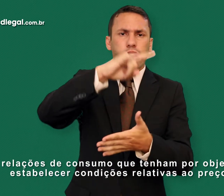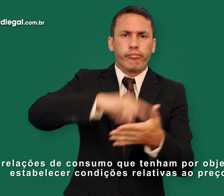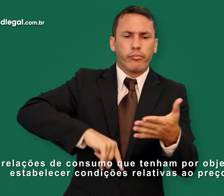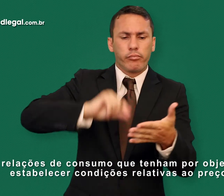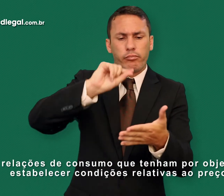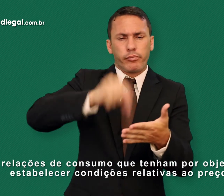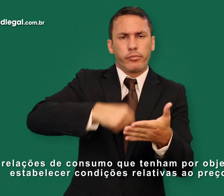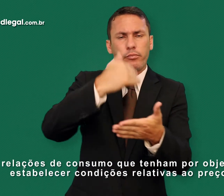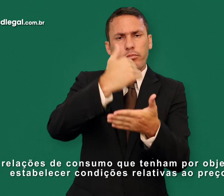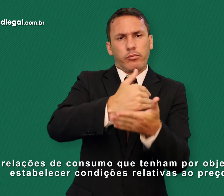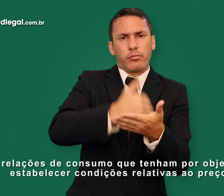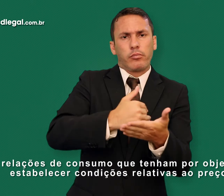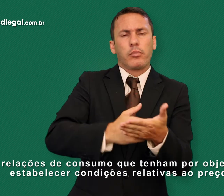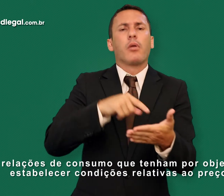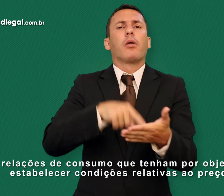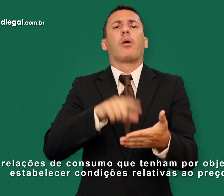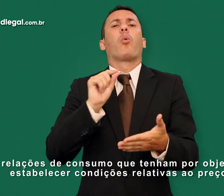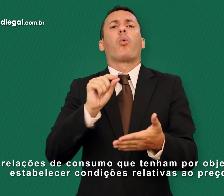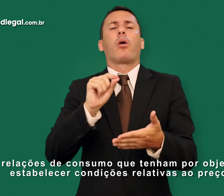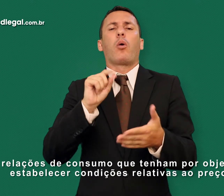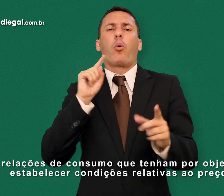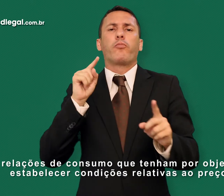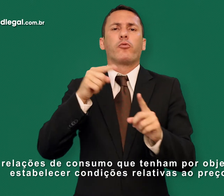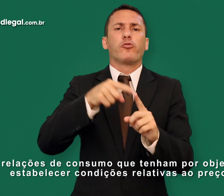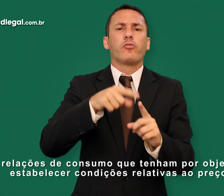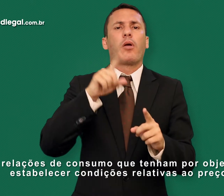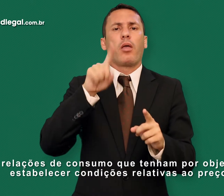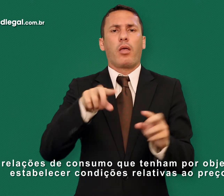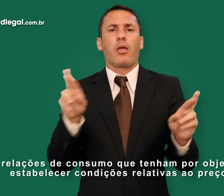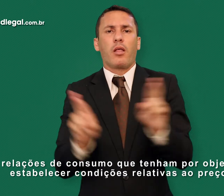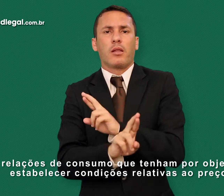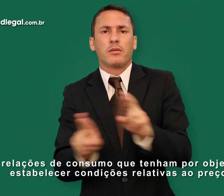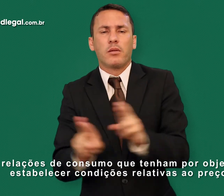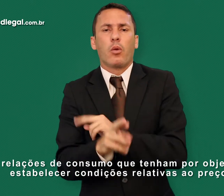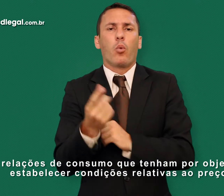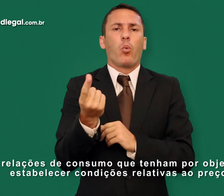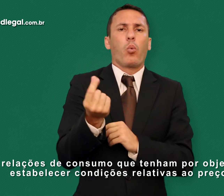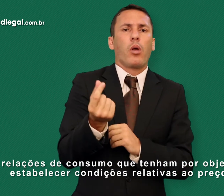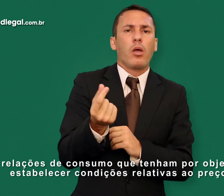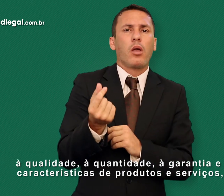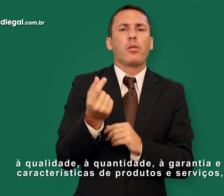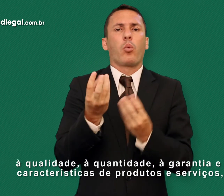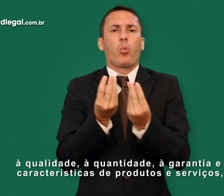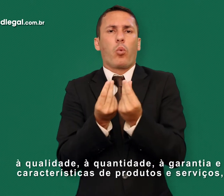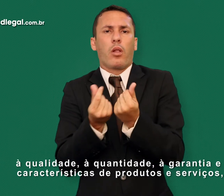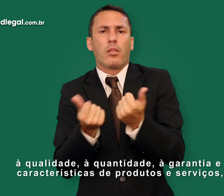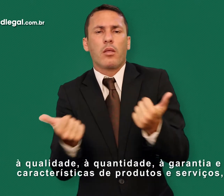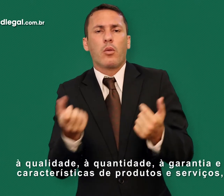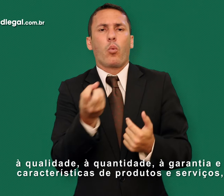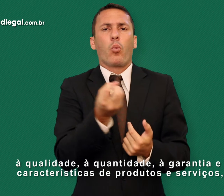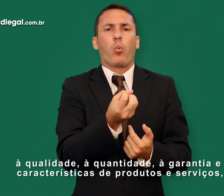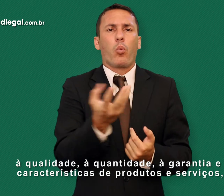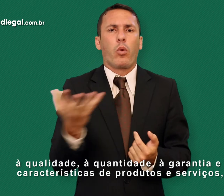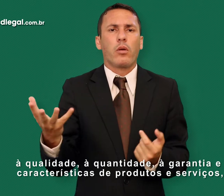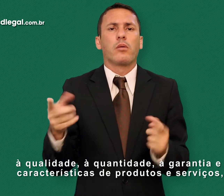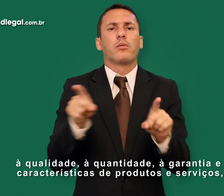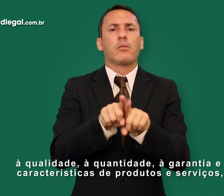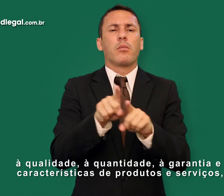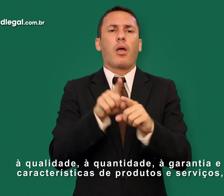relações de consumo que tenham por objeto estabelecer condições relativas ao preço, à qualidade, à quantidade, à